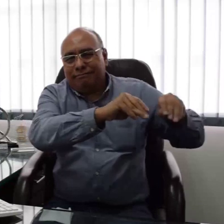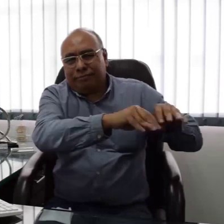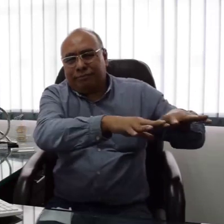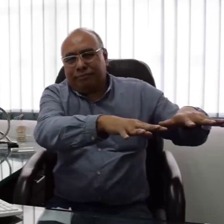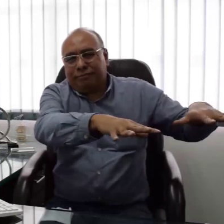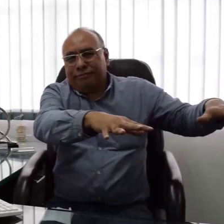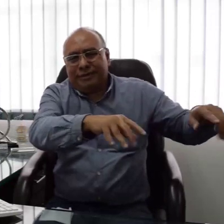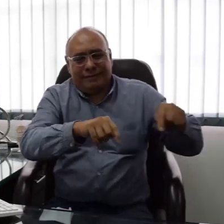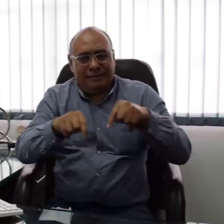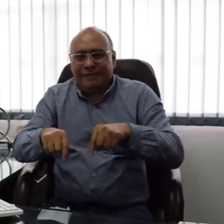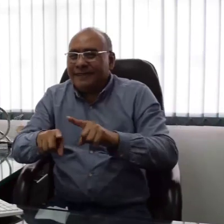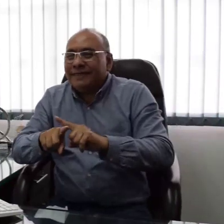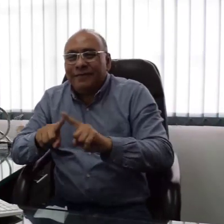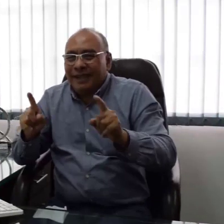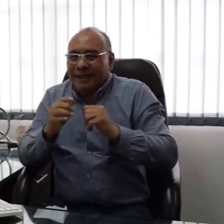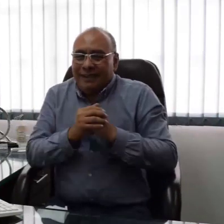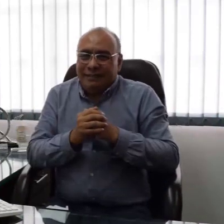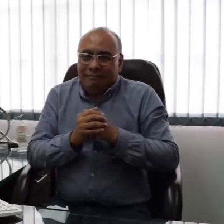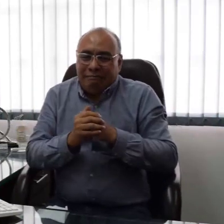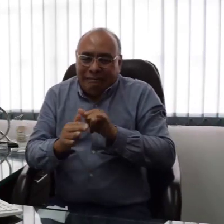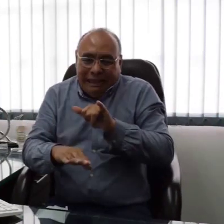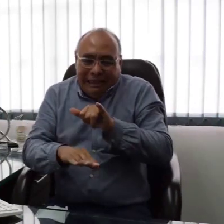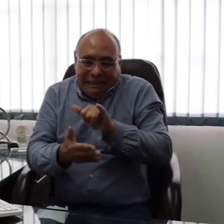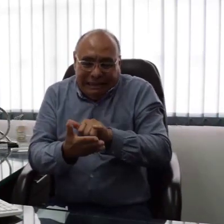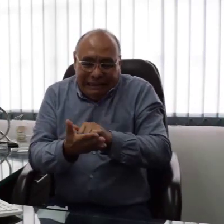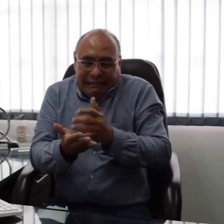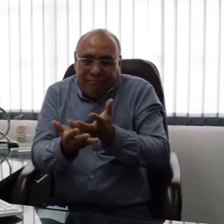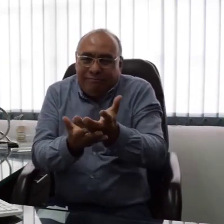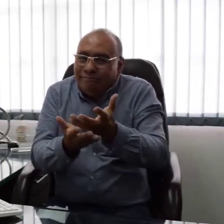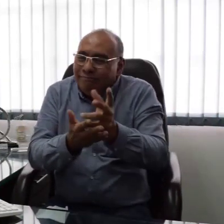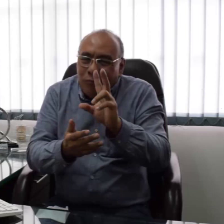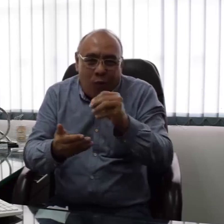son mayoritarias. Son situaciones diferentes que en este caso no son comparables.